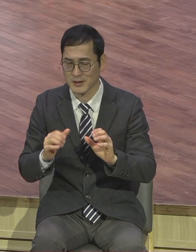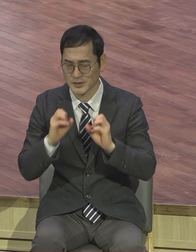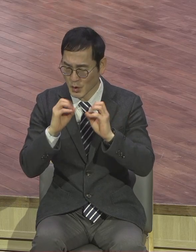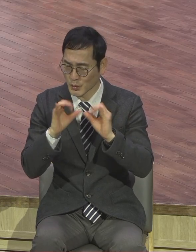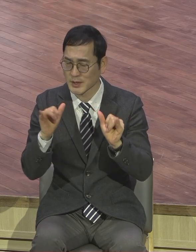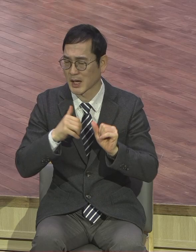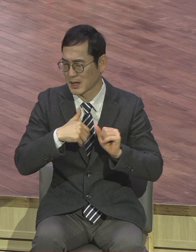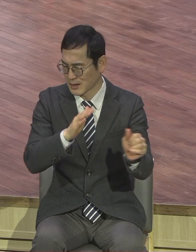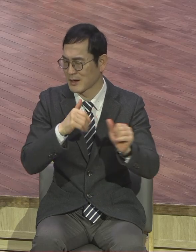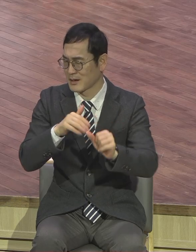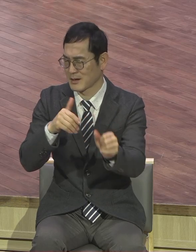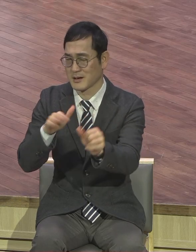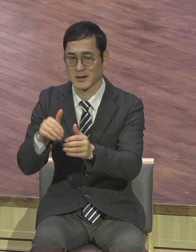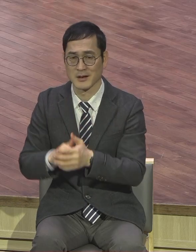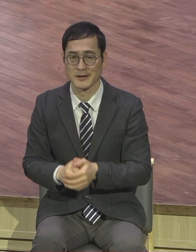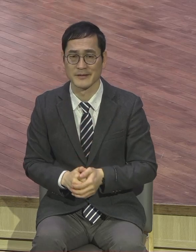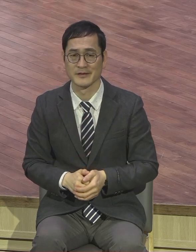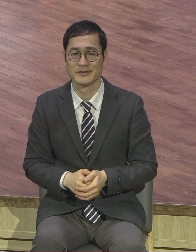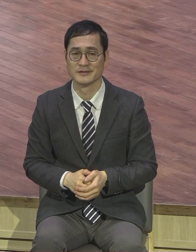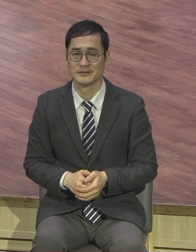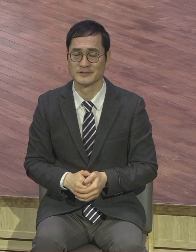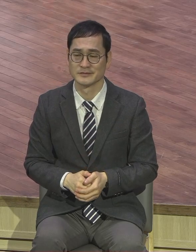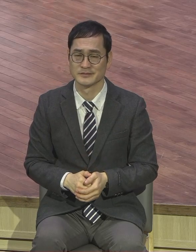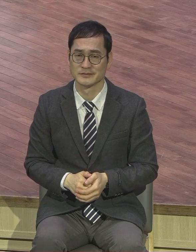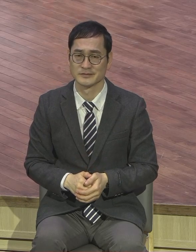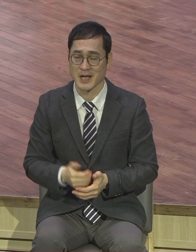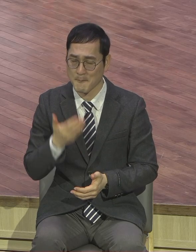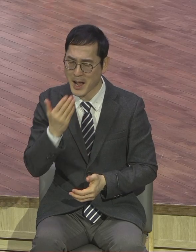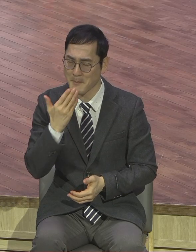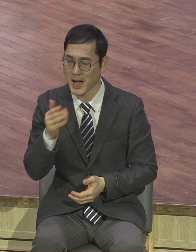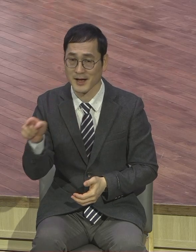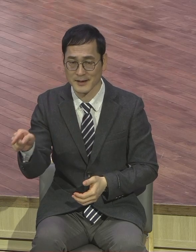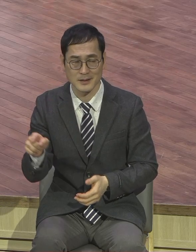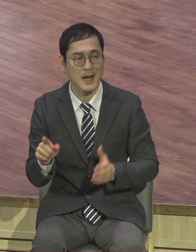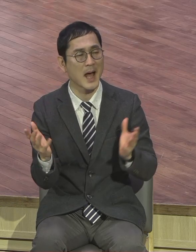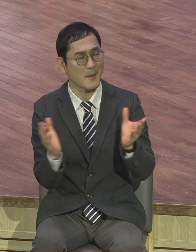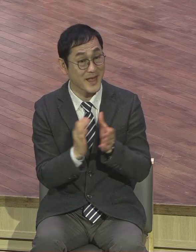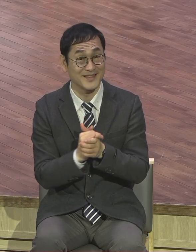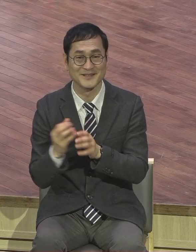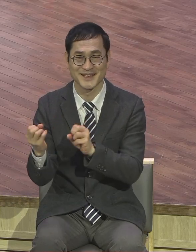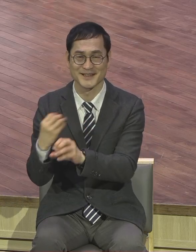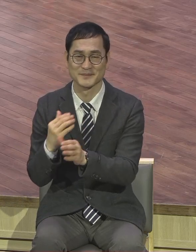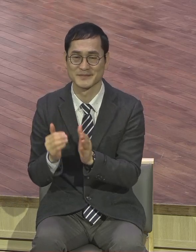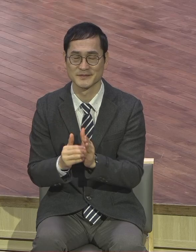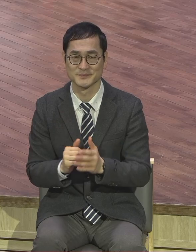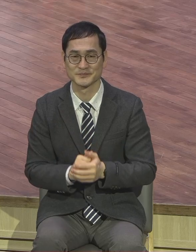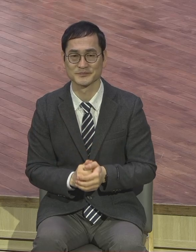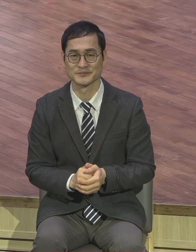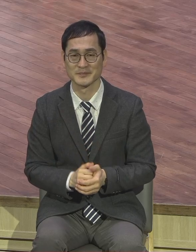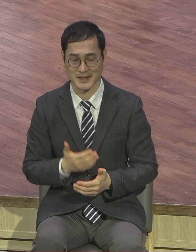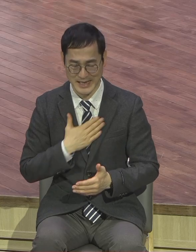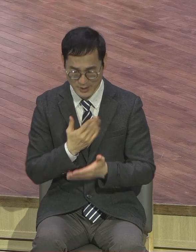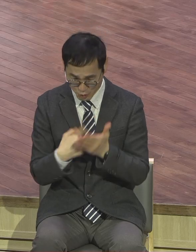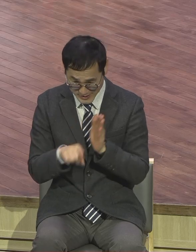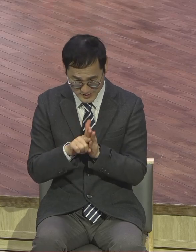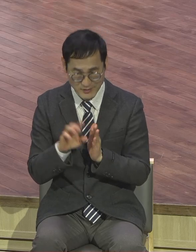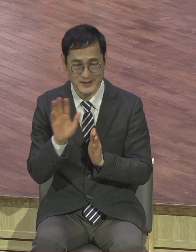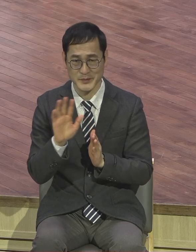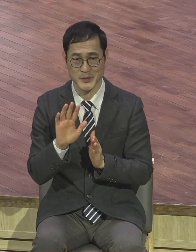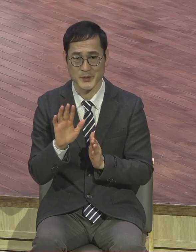입을 크게 열라 아멘 그래서 자꾸 자라가라는 얘기예요. 나를 위해 살지 말고 이제는 수준 넘어서 나는 다